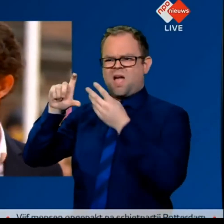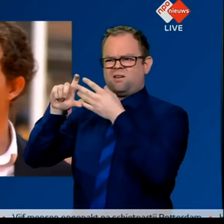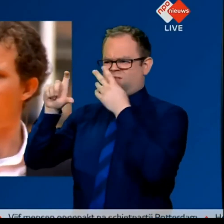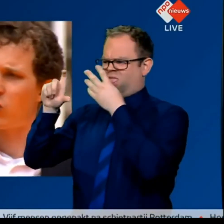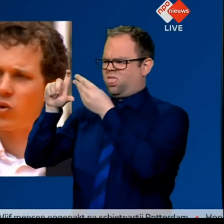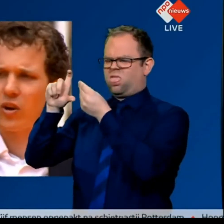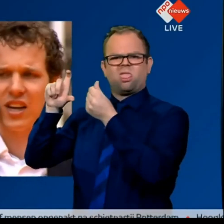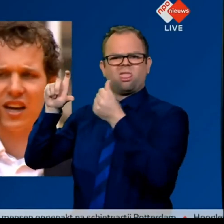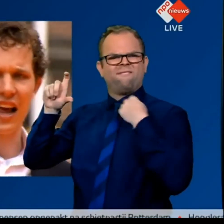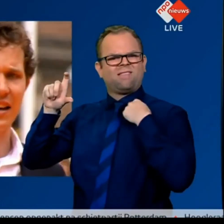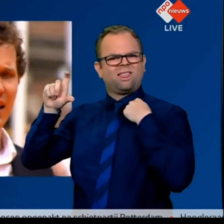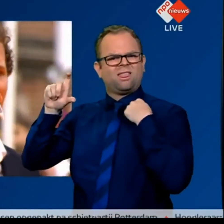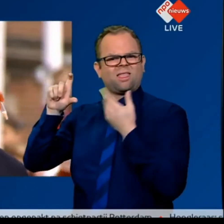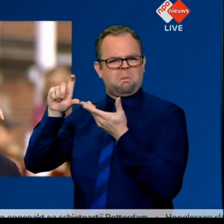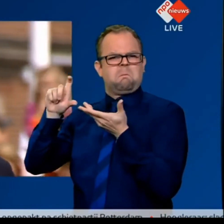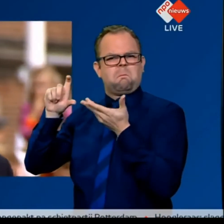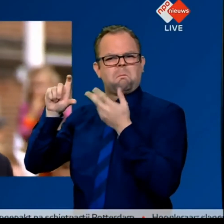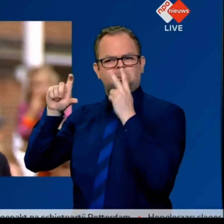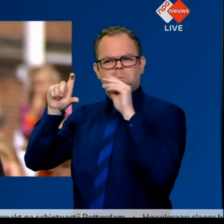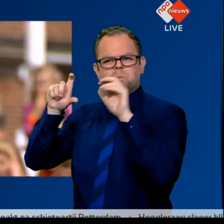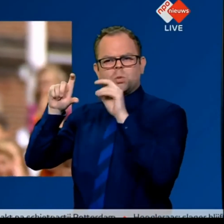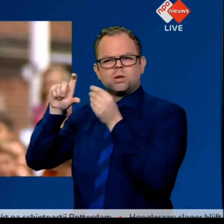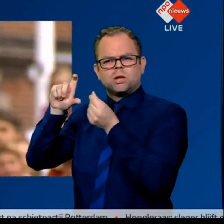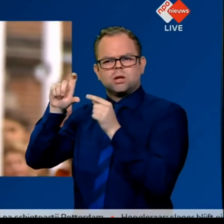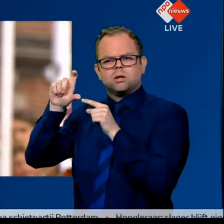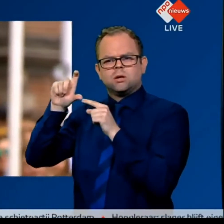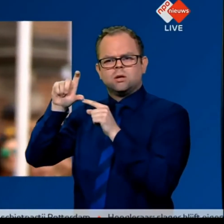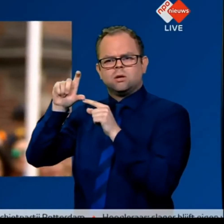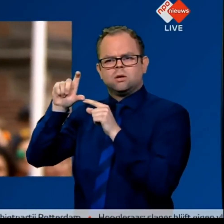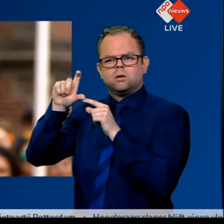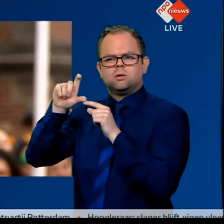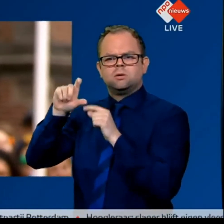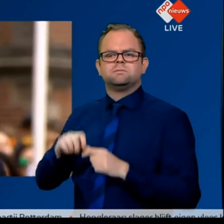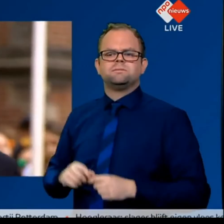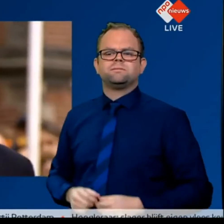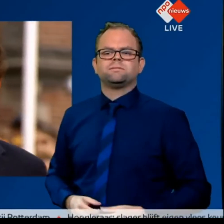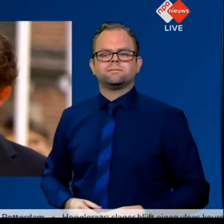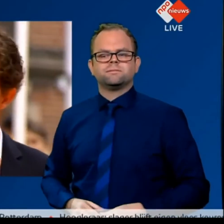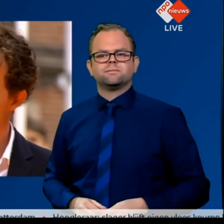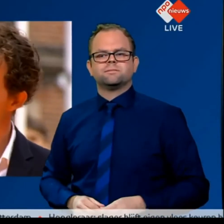Maar die nanomotoren, die zijn kleiner dan haar. Een miljoen keer kleiner dan een korreltje zand.